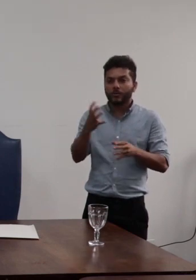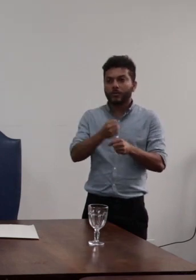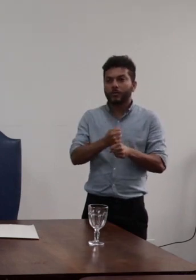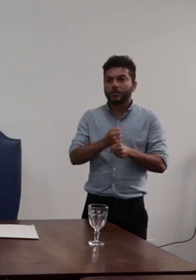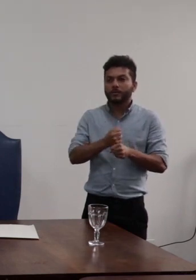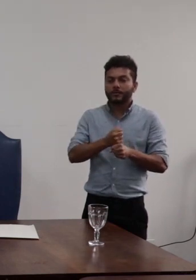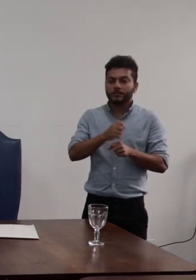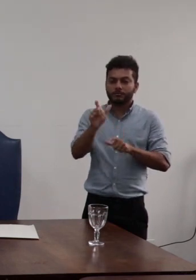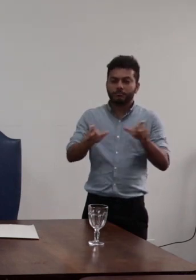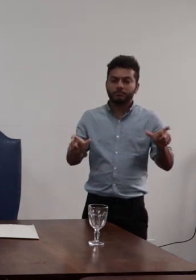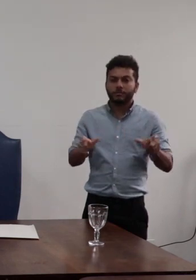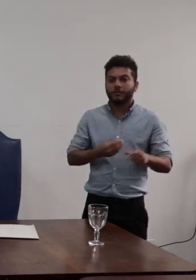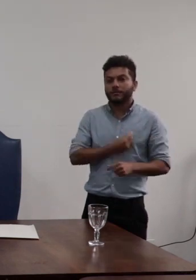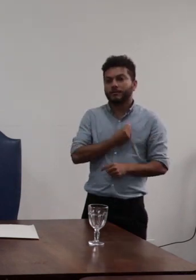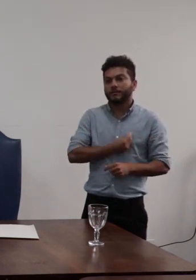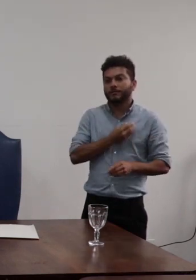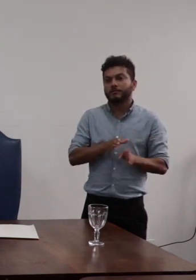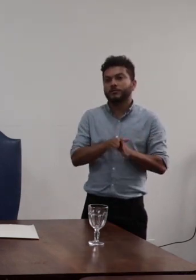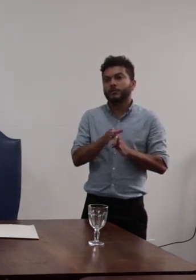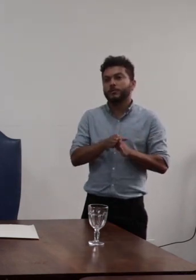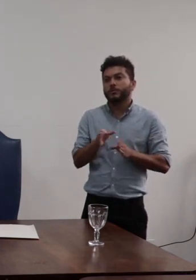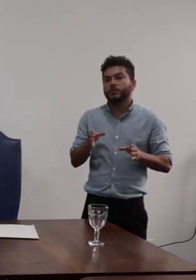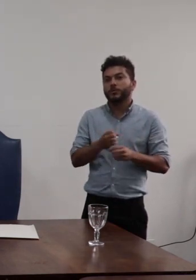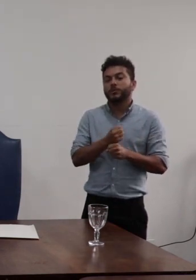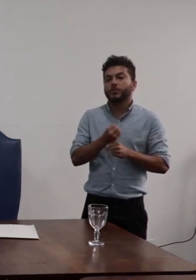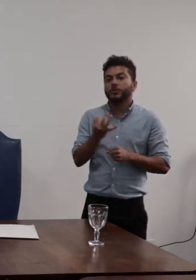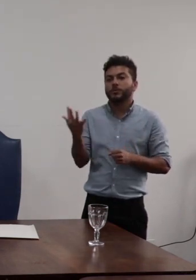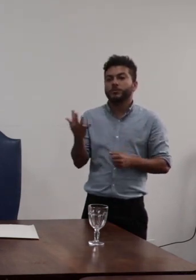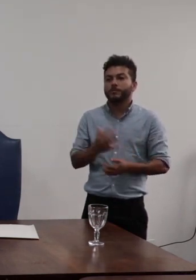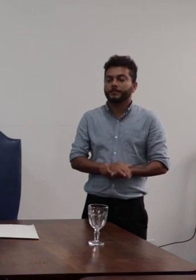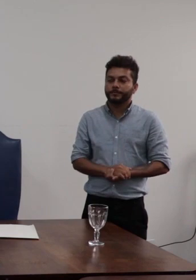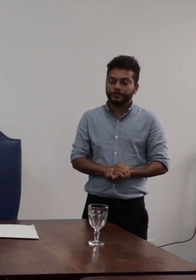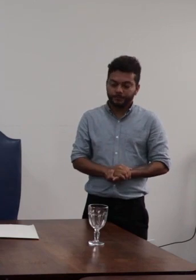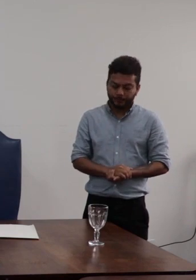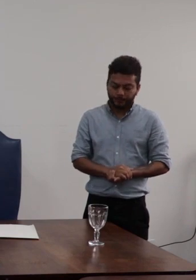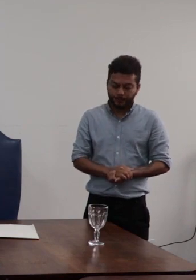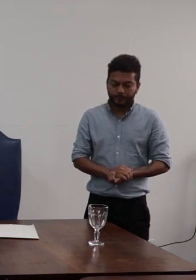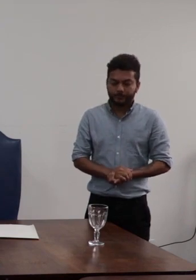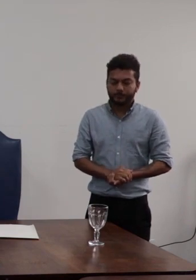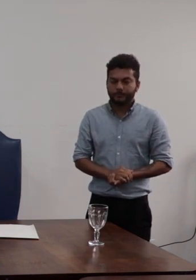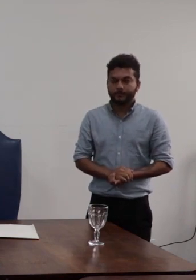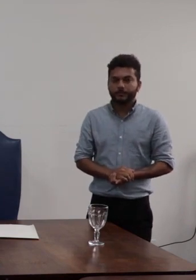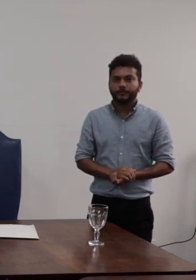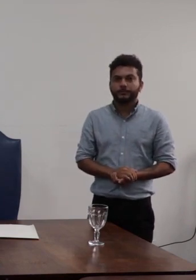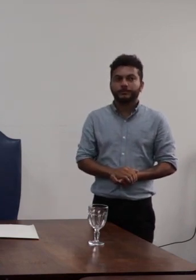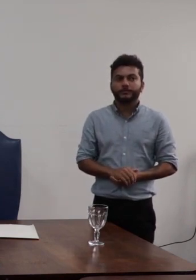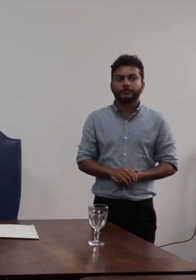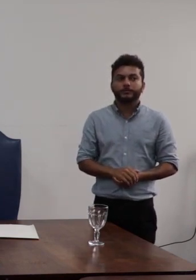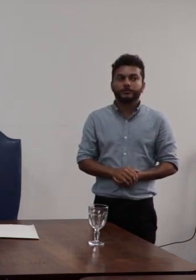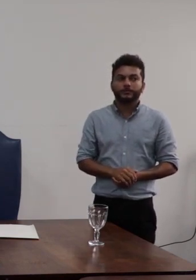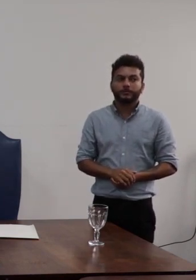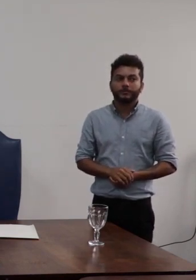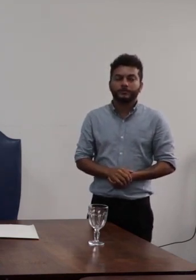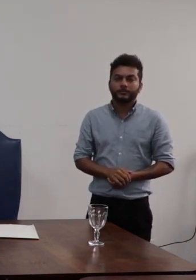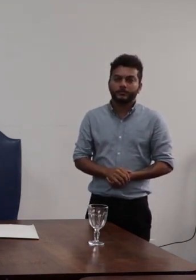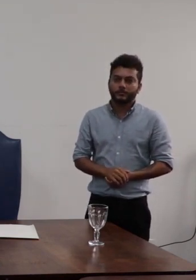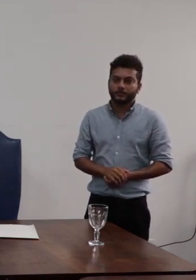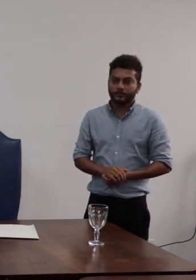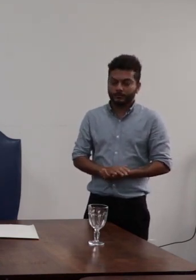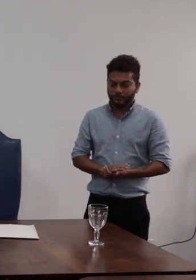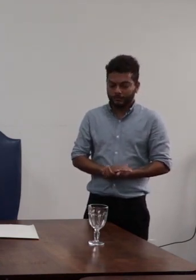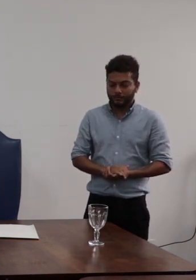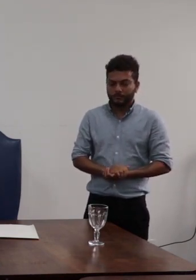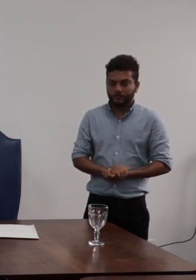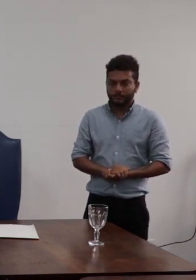conselheiras presentes no recinto nesse momento nós contamos com 1, 2, 3, 4 5, 6, 7, 8 9, 10